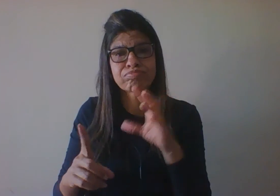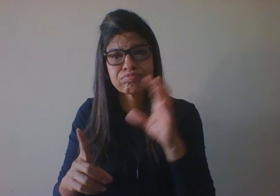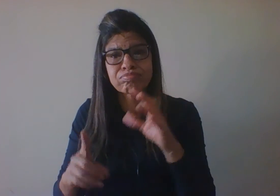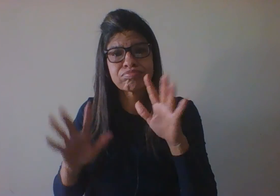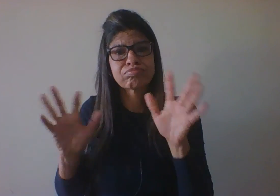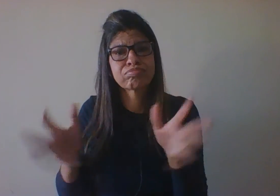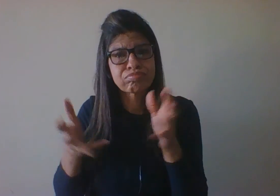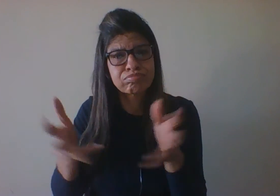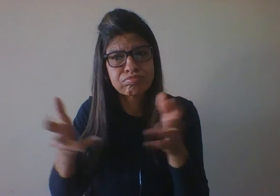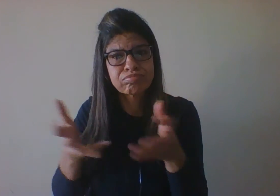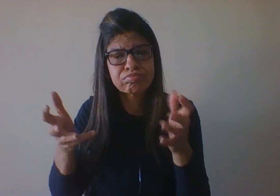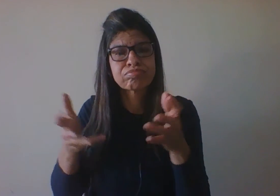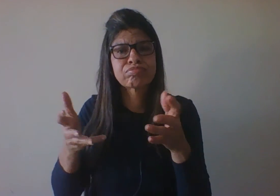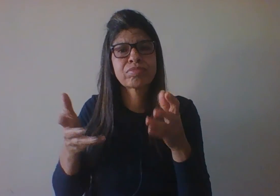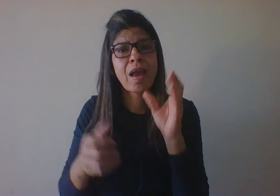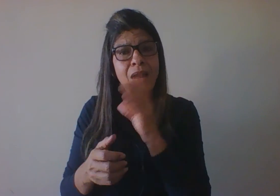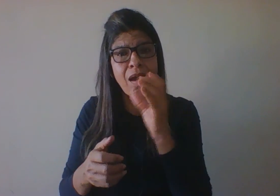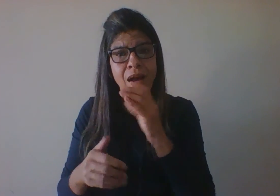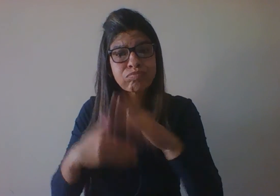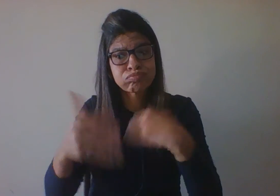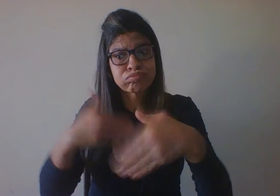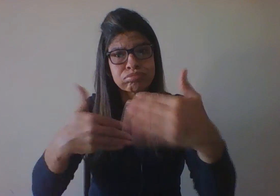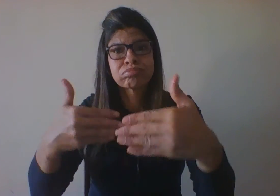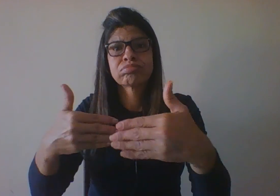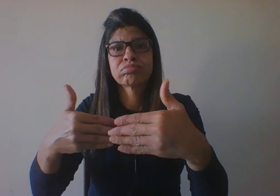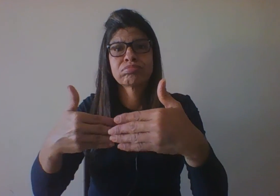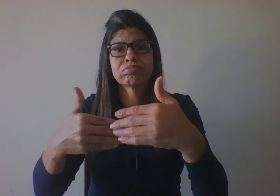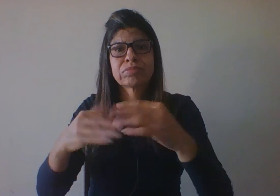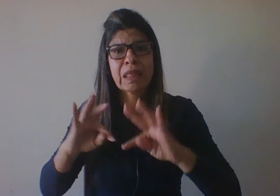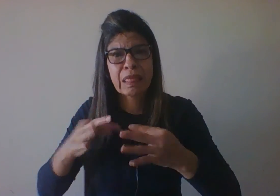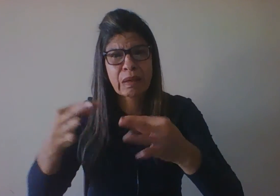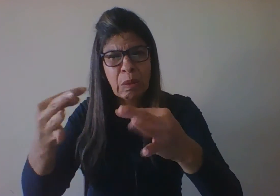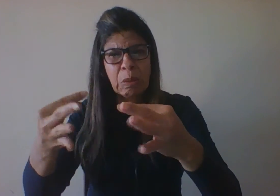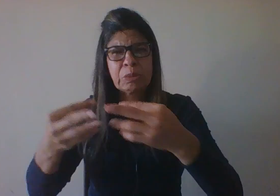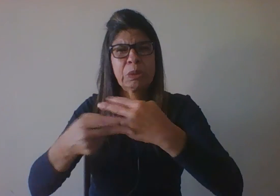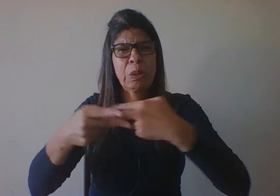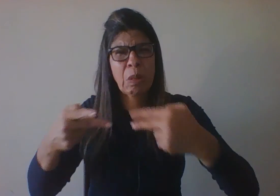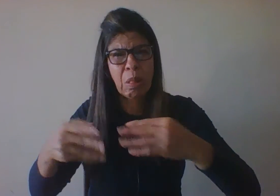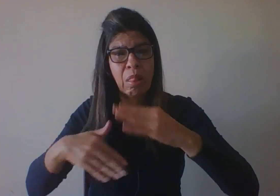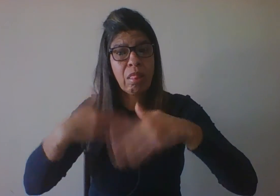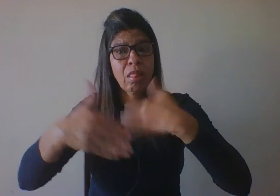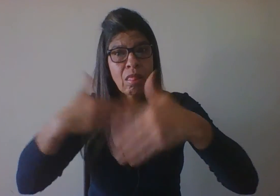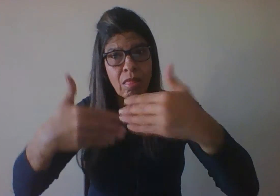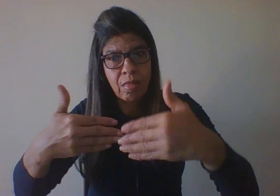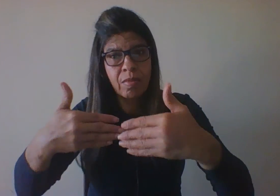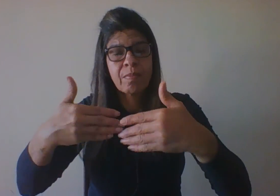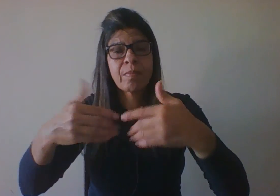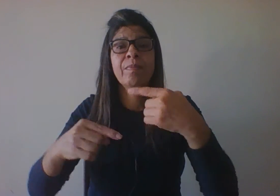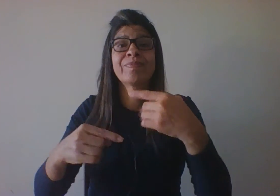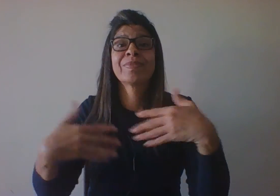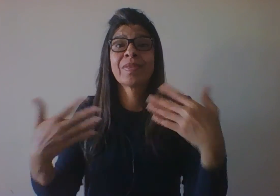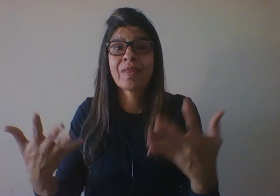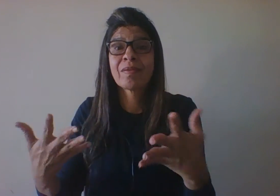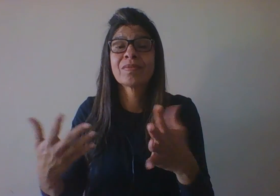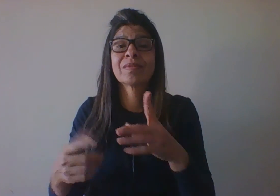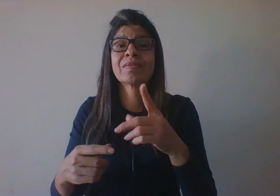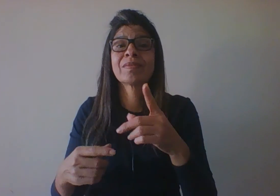avançar até os cinco, seis anos, elas amadurecem mais rapidamente porque elas são mais estimuladas. Tem acesso à